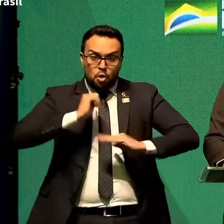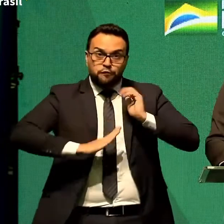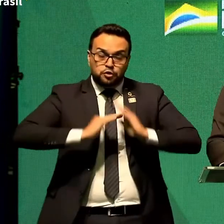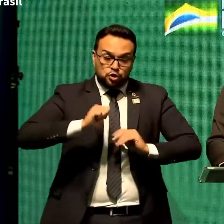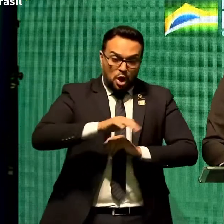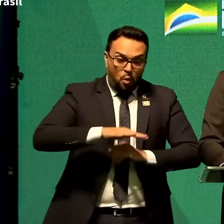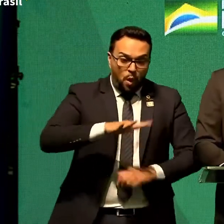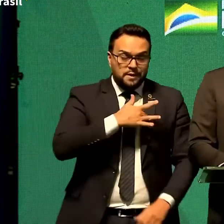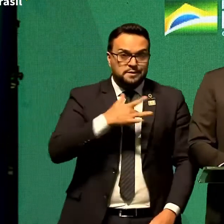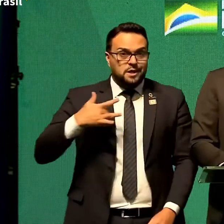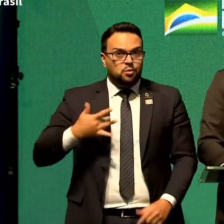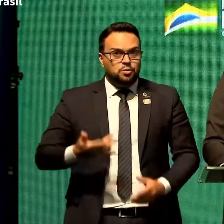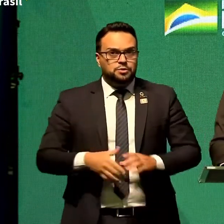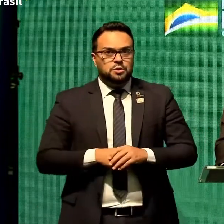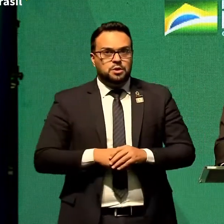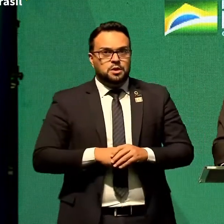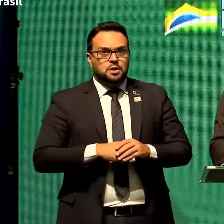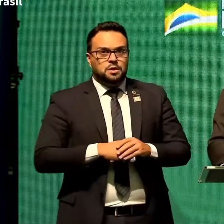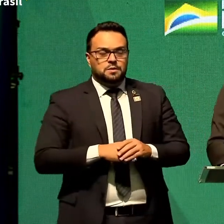de saúde.